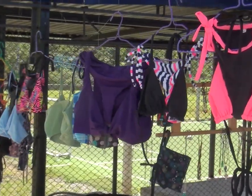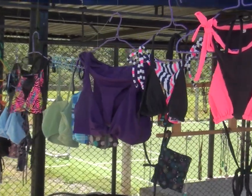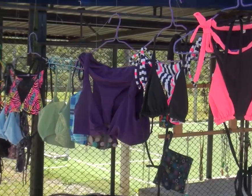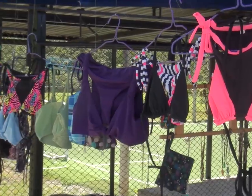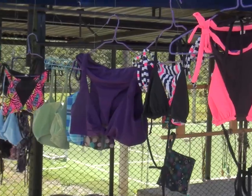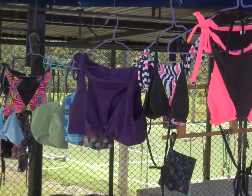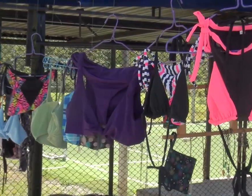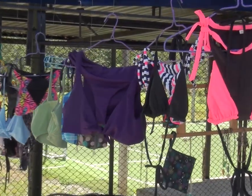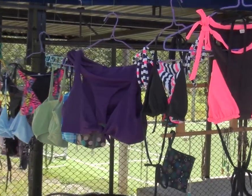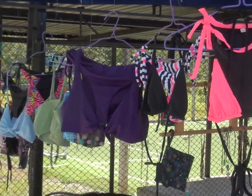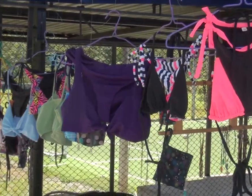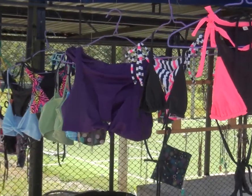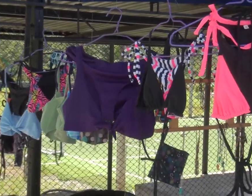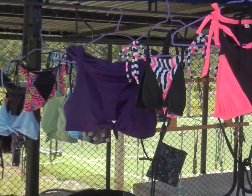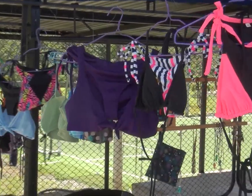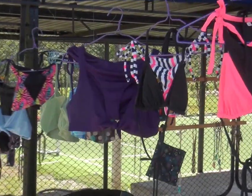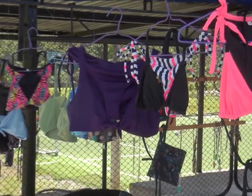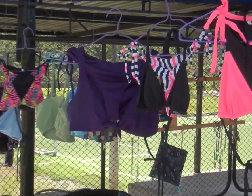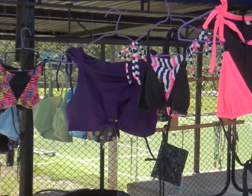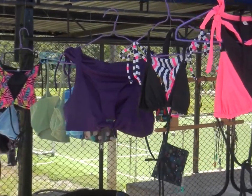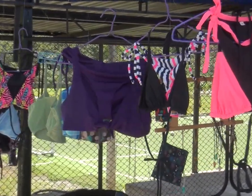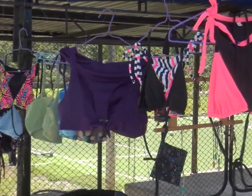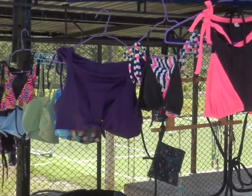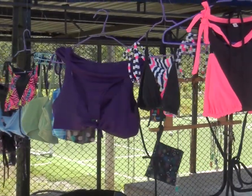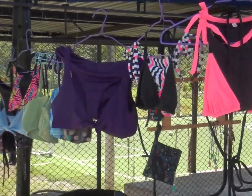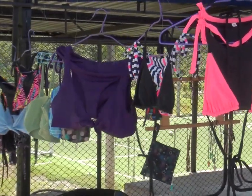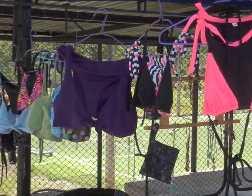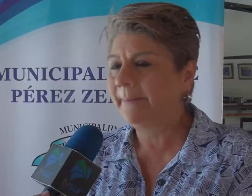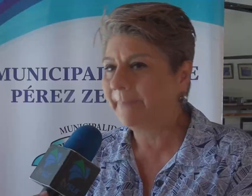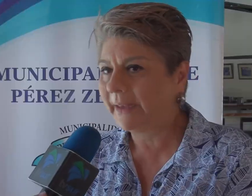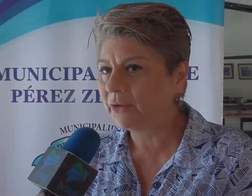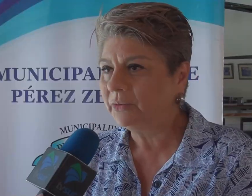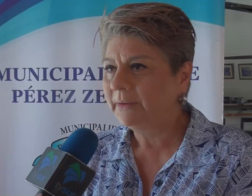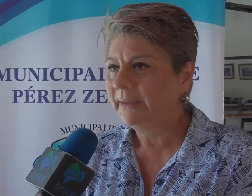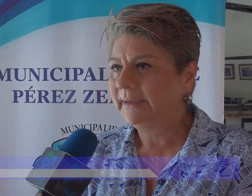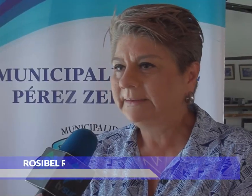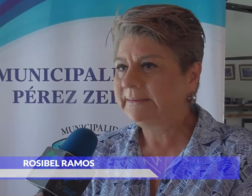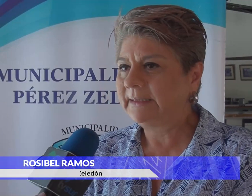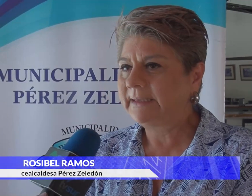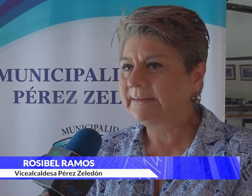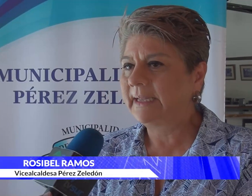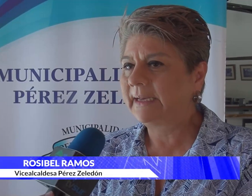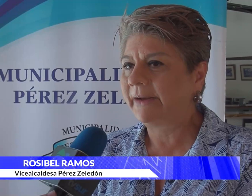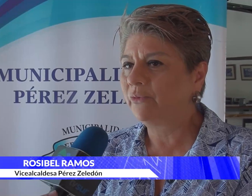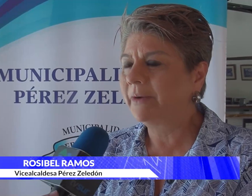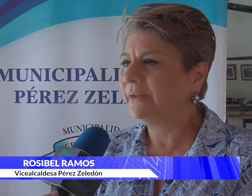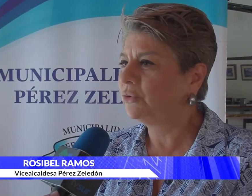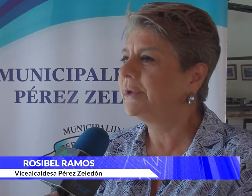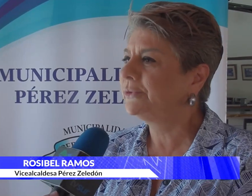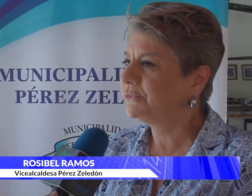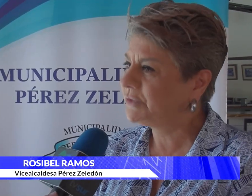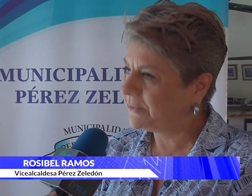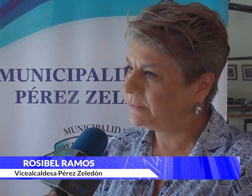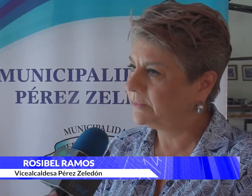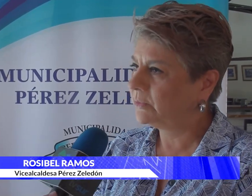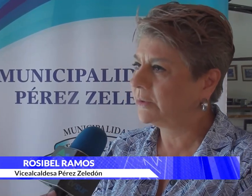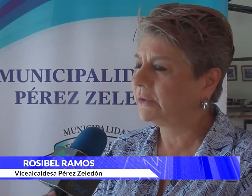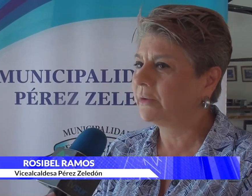Nosotros, hace un buen tiempito, ya se declaró un cantón inclusivo. Un cantón